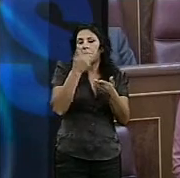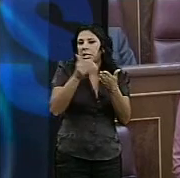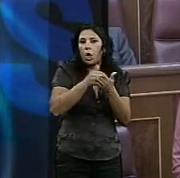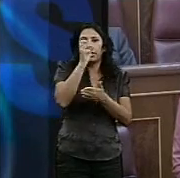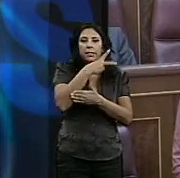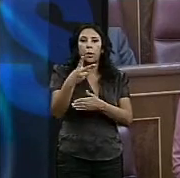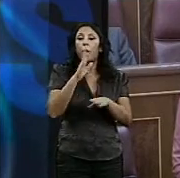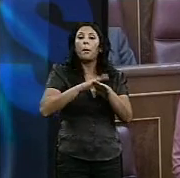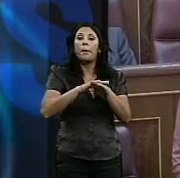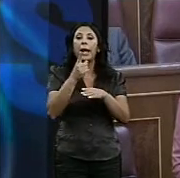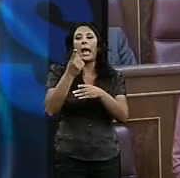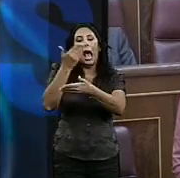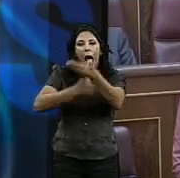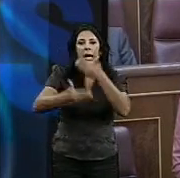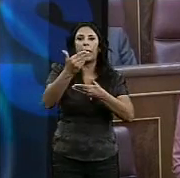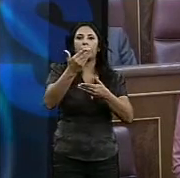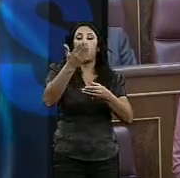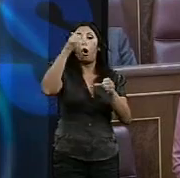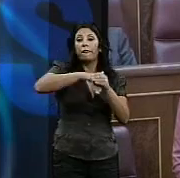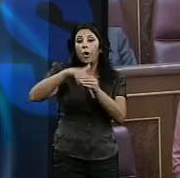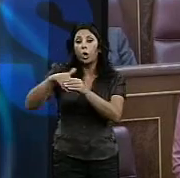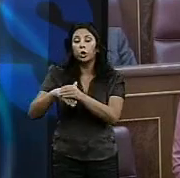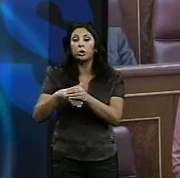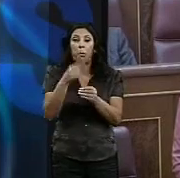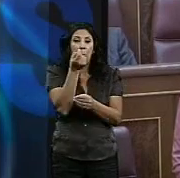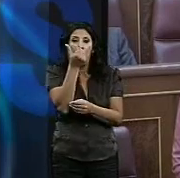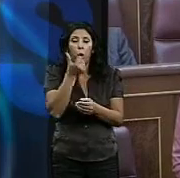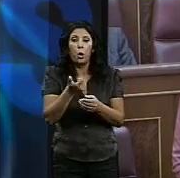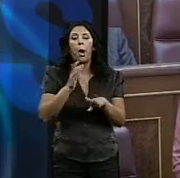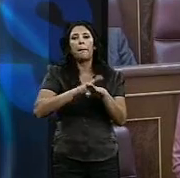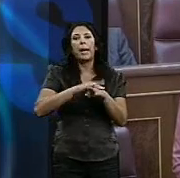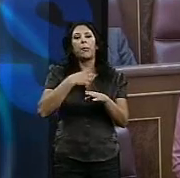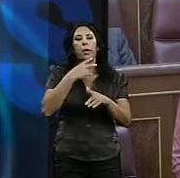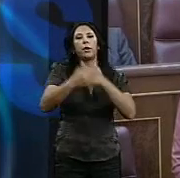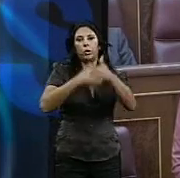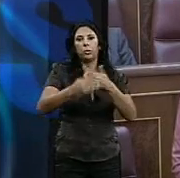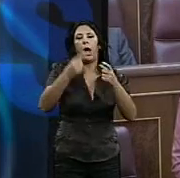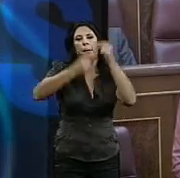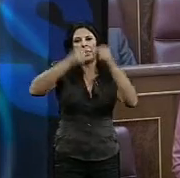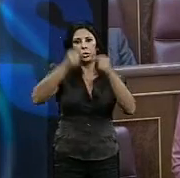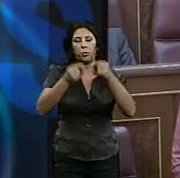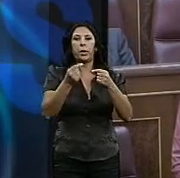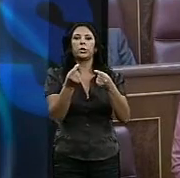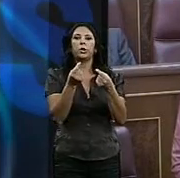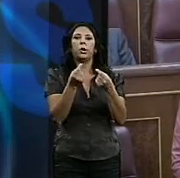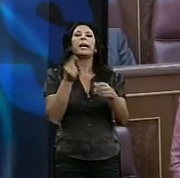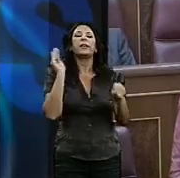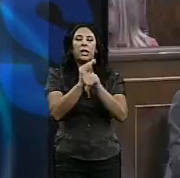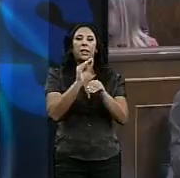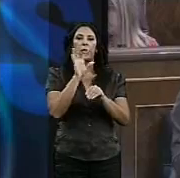cambiarlos por unos votos unos pobres votos para poder sacar adelante los presupuestos y la financiación autonómica. La